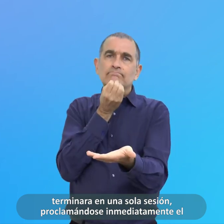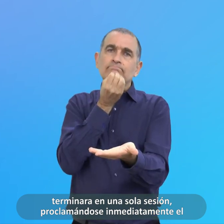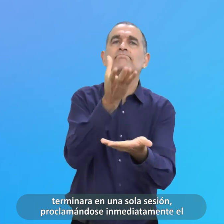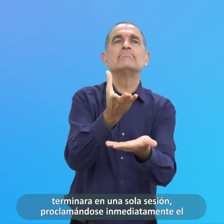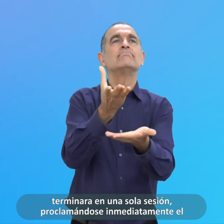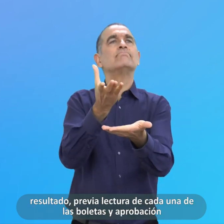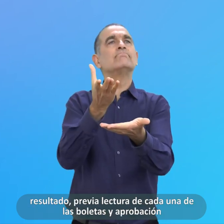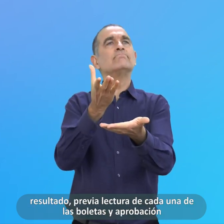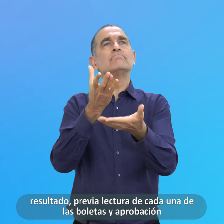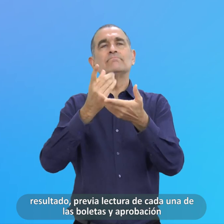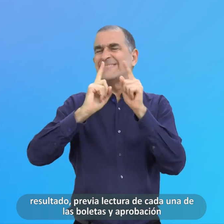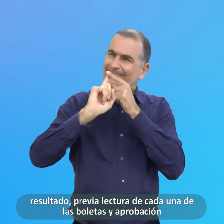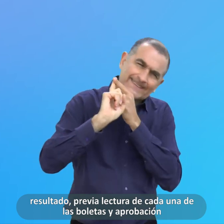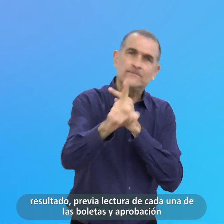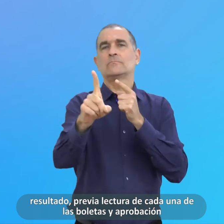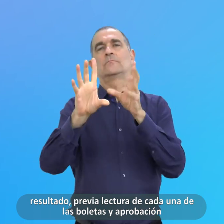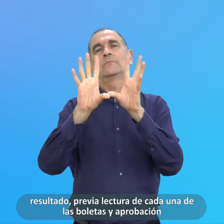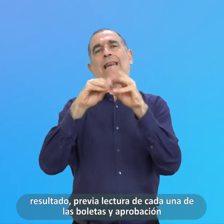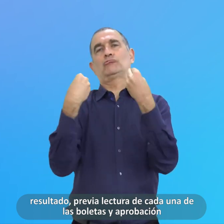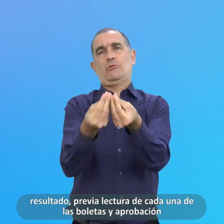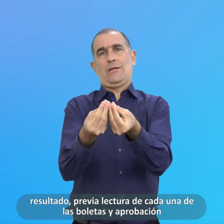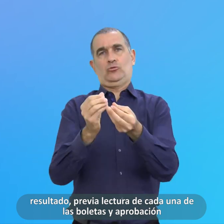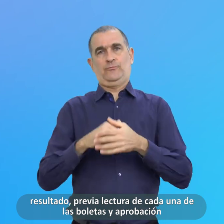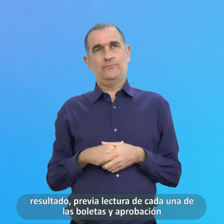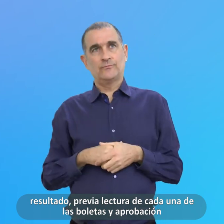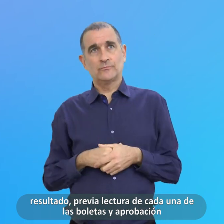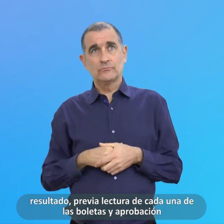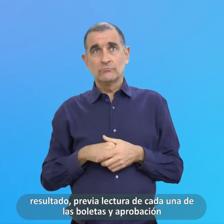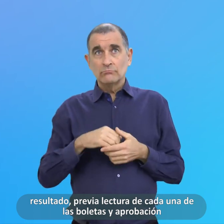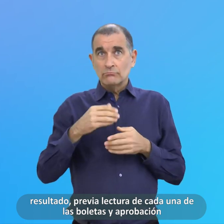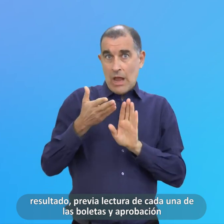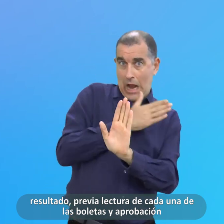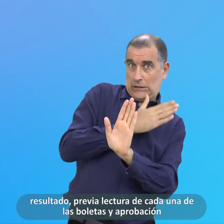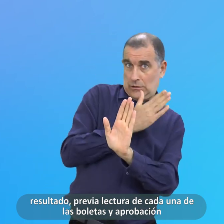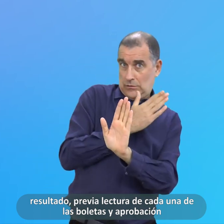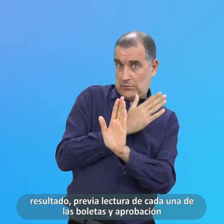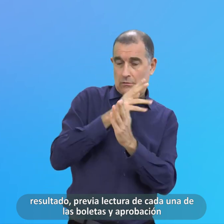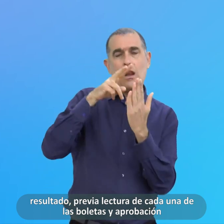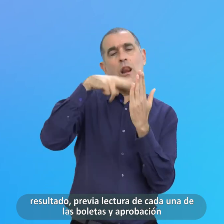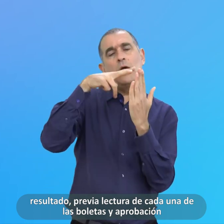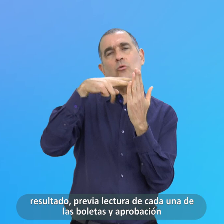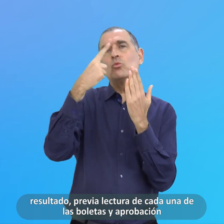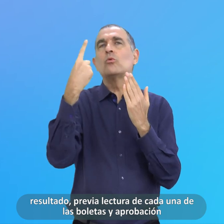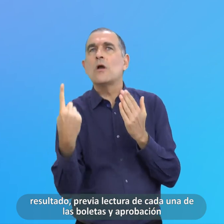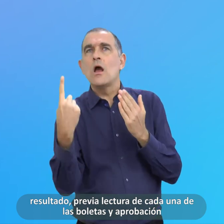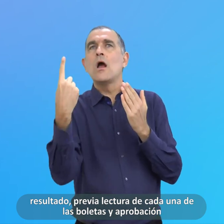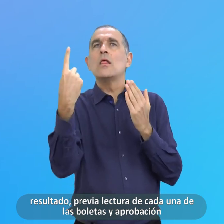Proclamándose Inmediatamente El Resultado Previa Lectura De